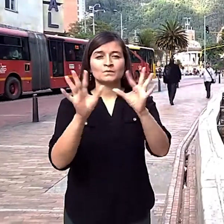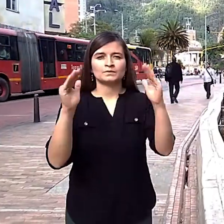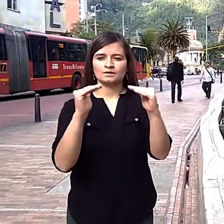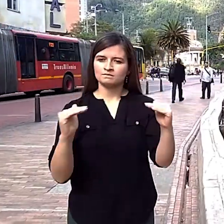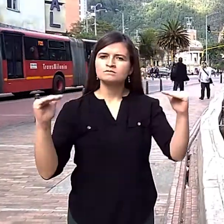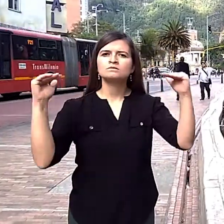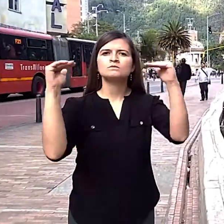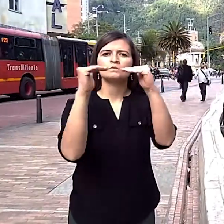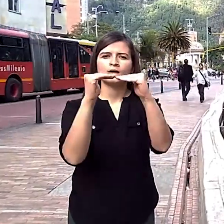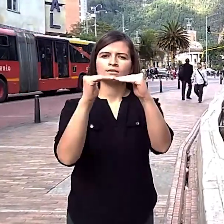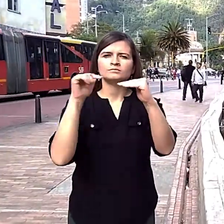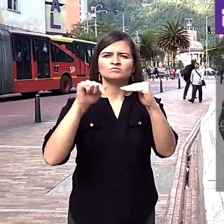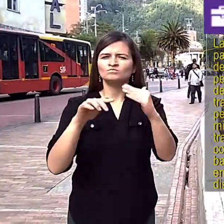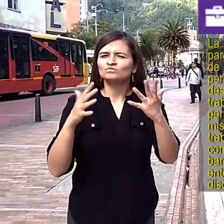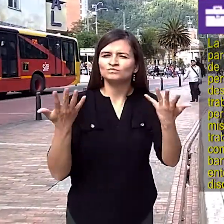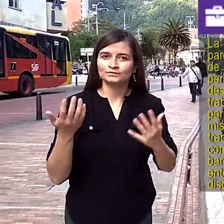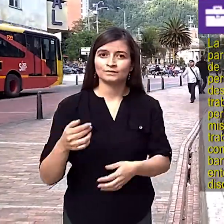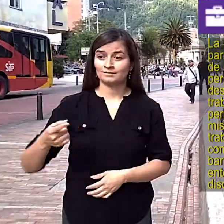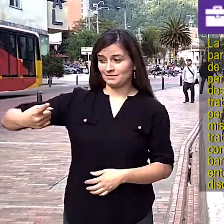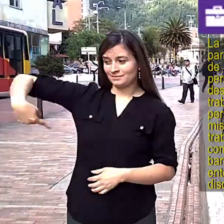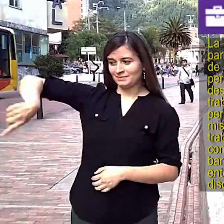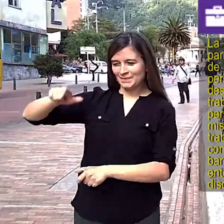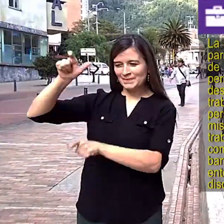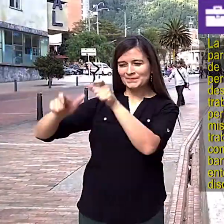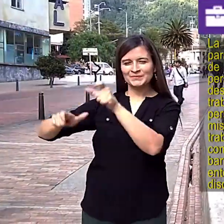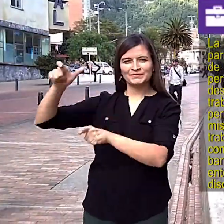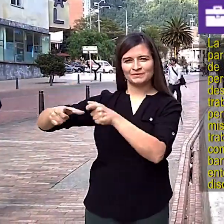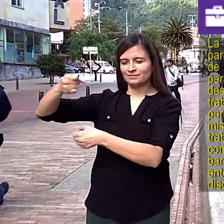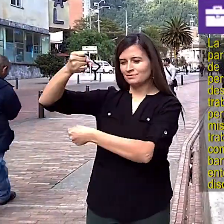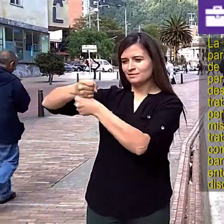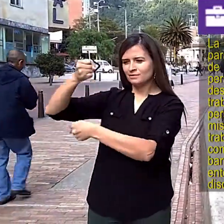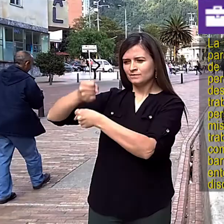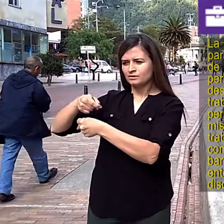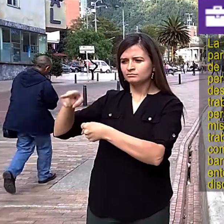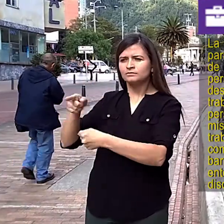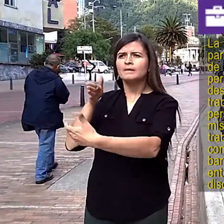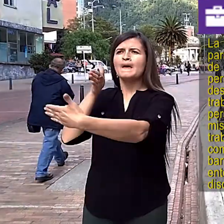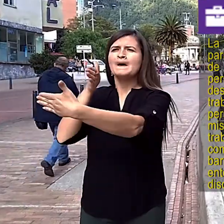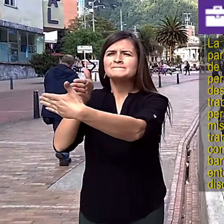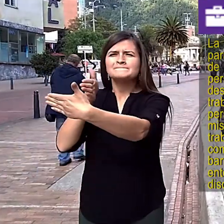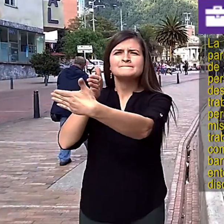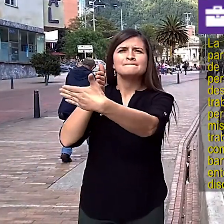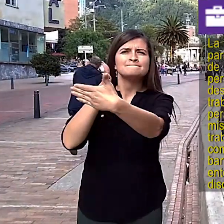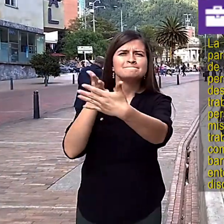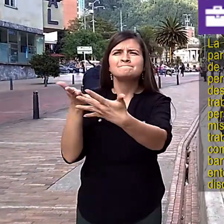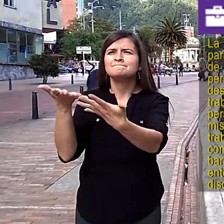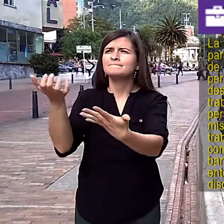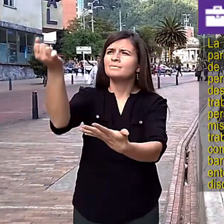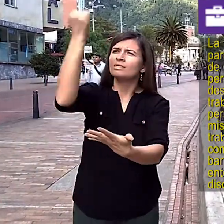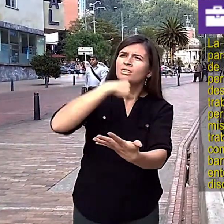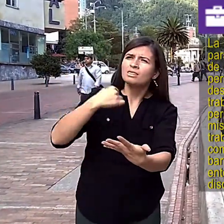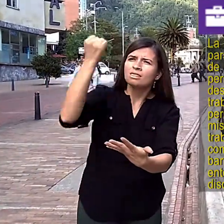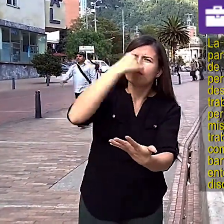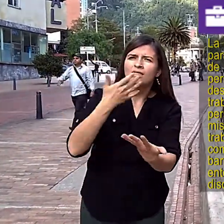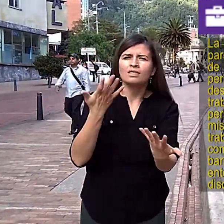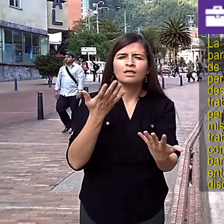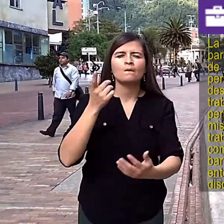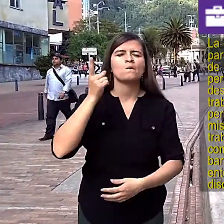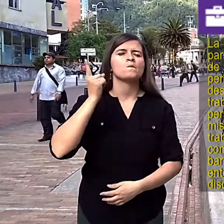Oportunidades igualitarias de empleo. La habilidad en lengua de señas para la comunicación y la provisión de